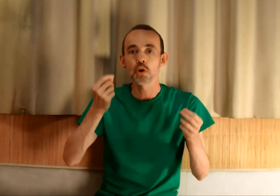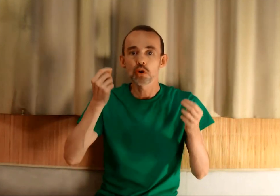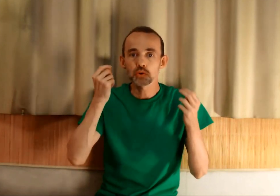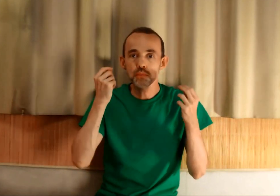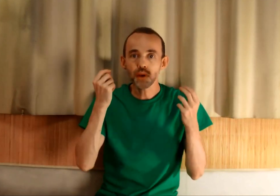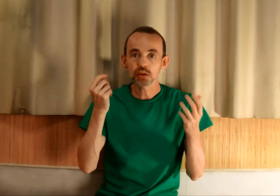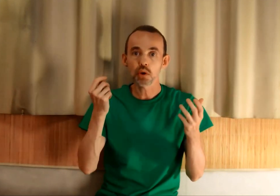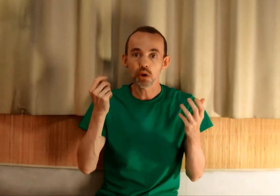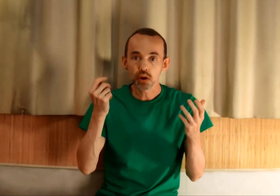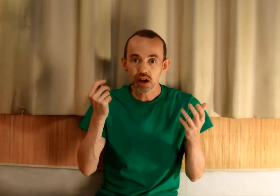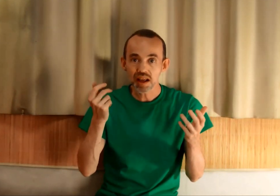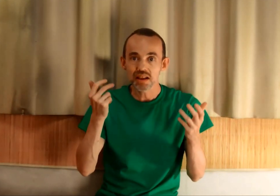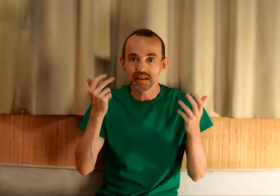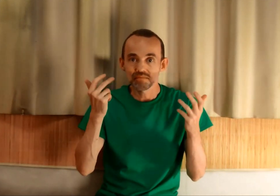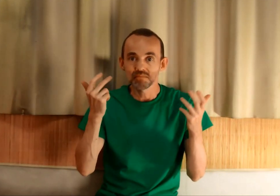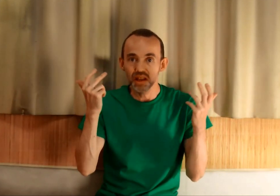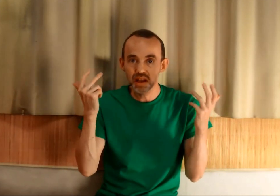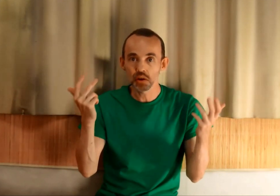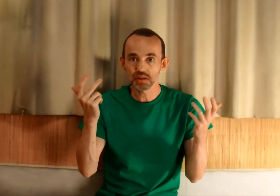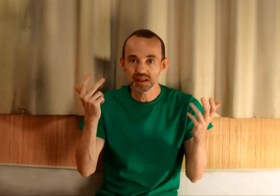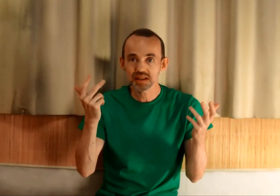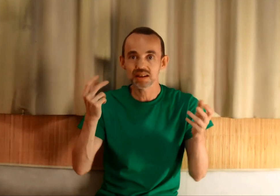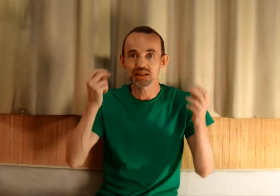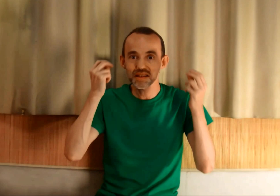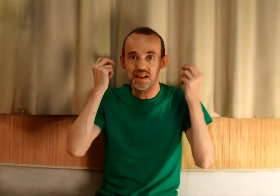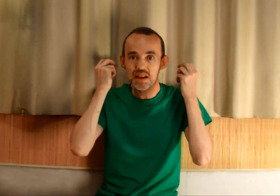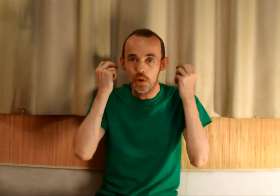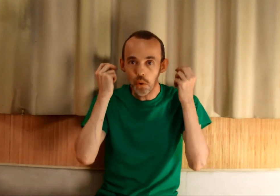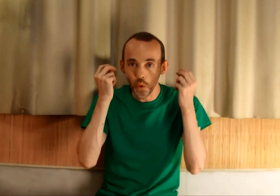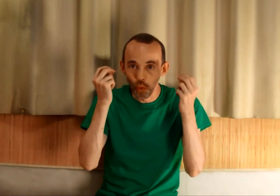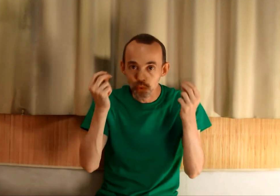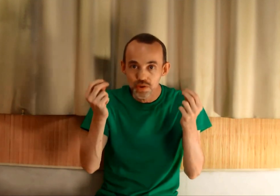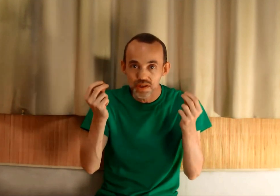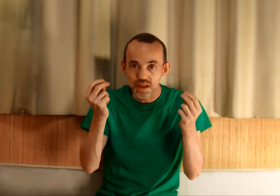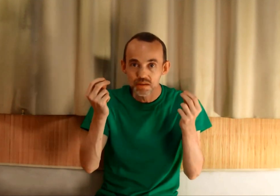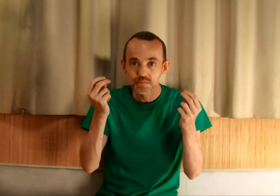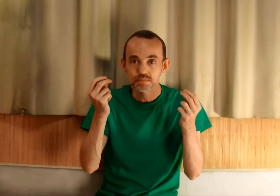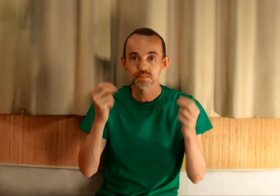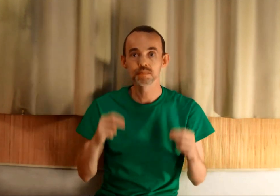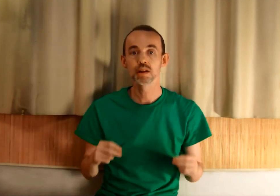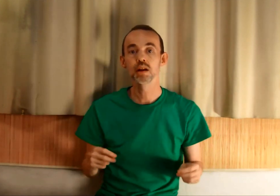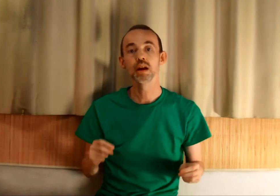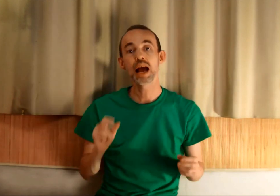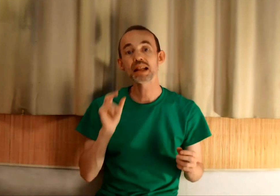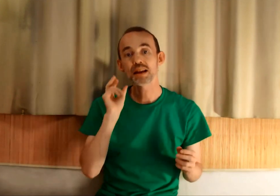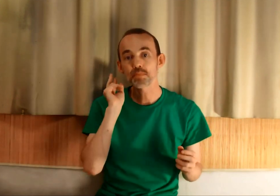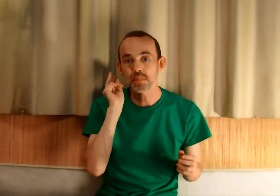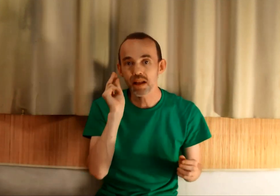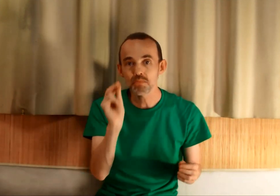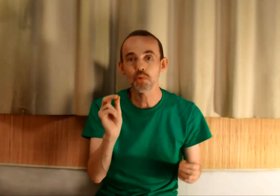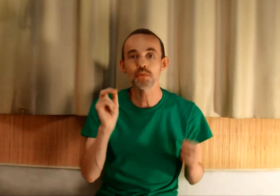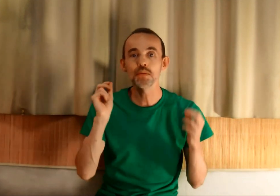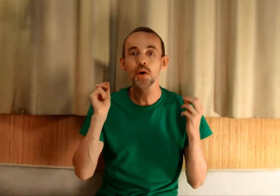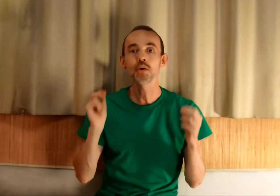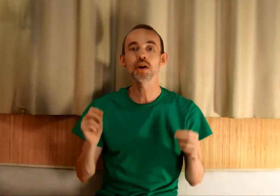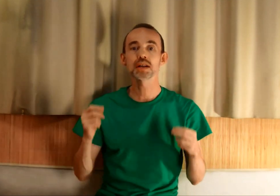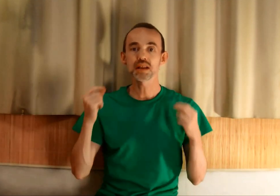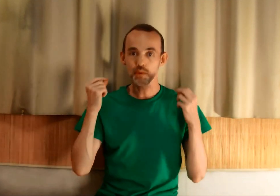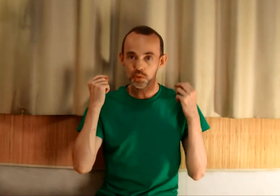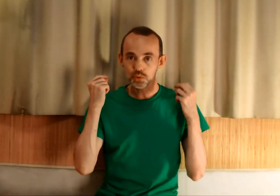Ce facteur clé, il est dans le titre, c'est « Oser être pleinement vivant ». C'est avant